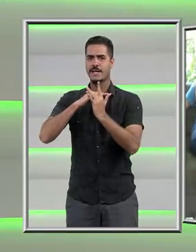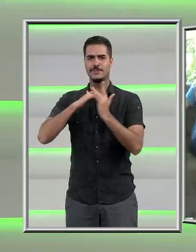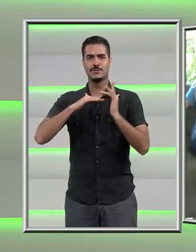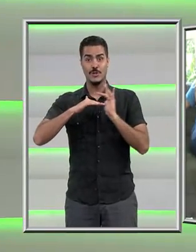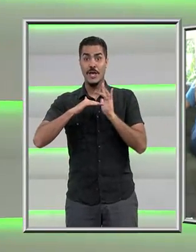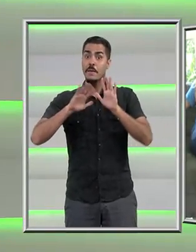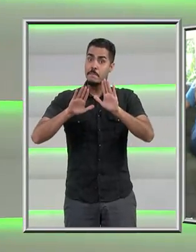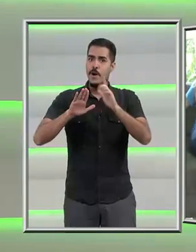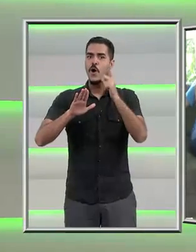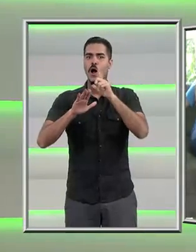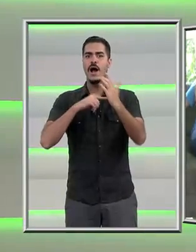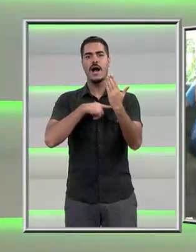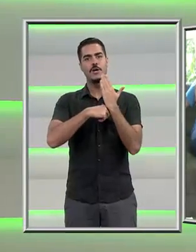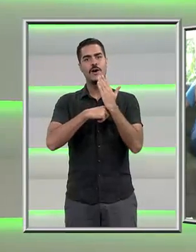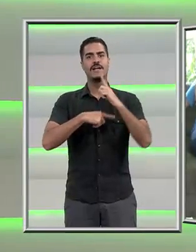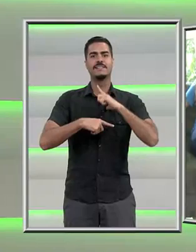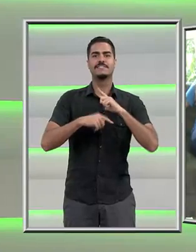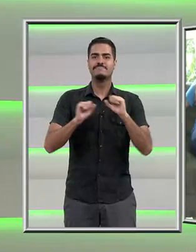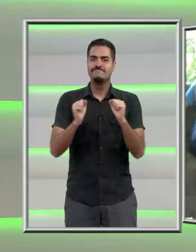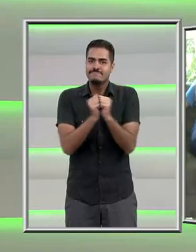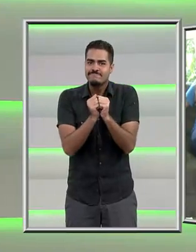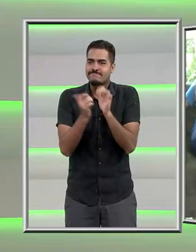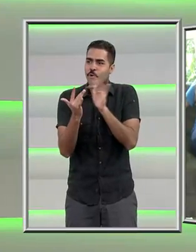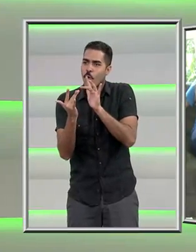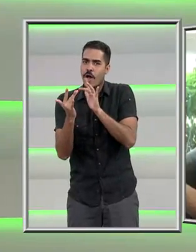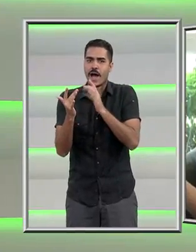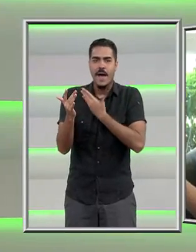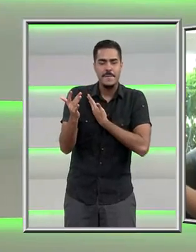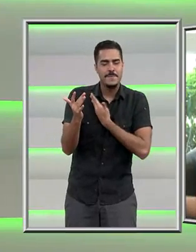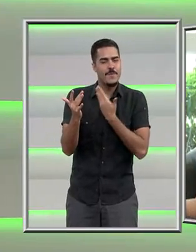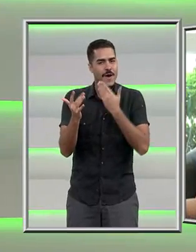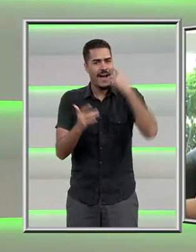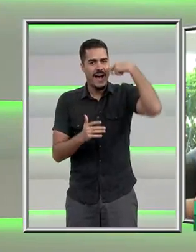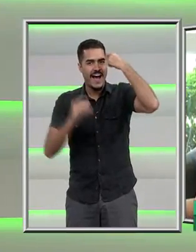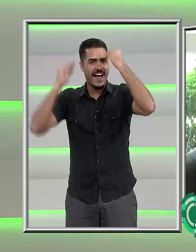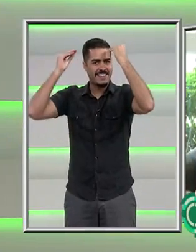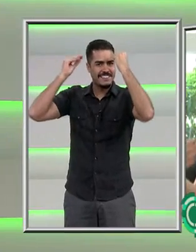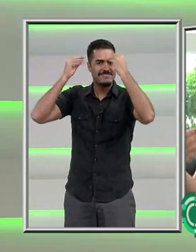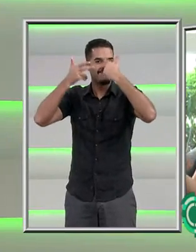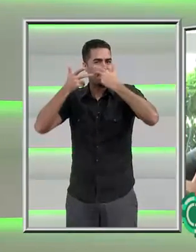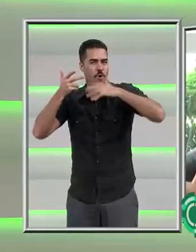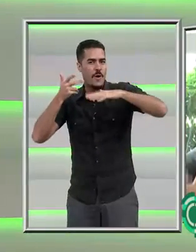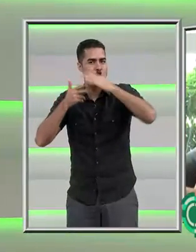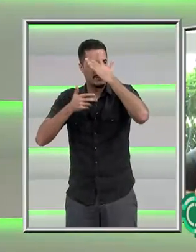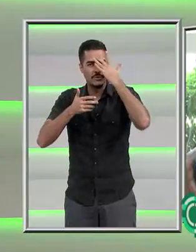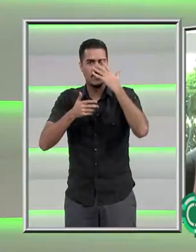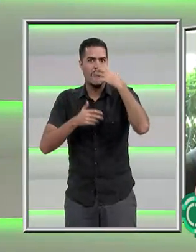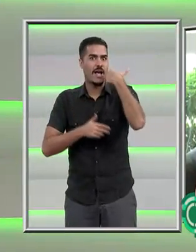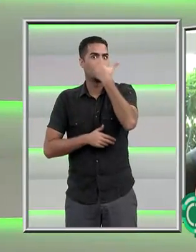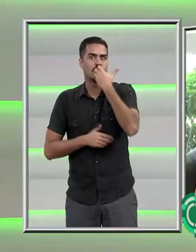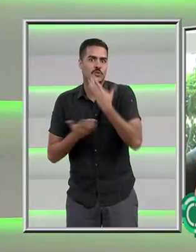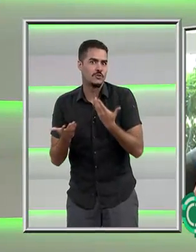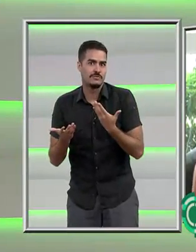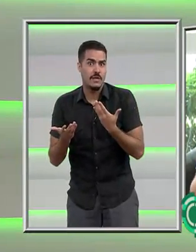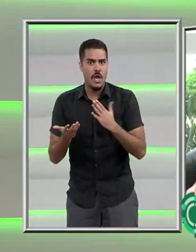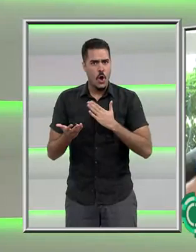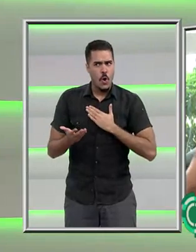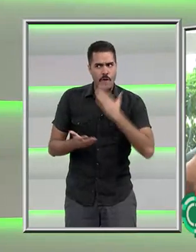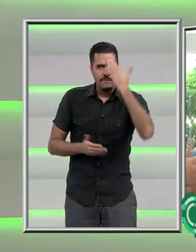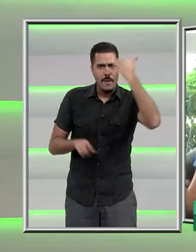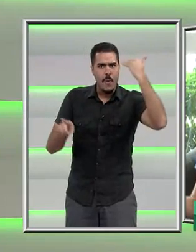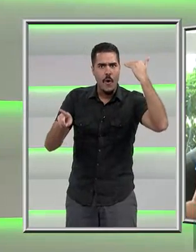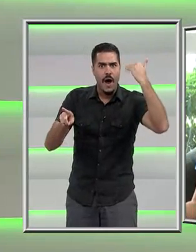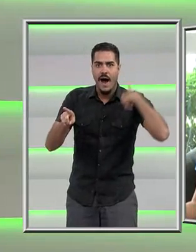ajuda a aproximar mais de amigos e artistas. Se a gente gosta de um blogueiro, de um cantor, a gente pode ver a vida